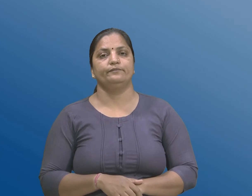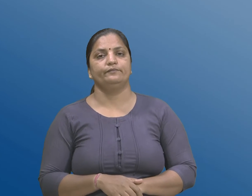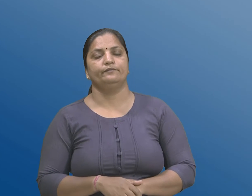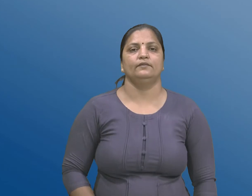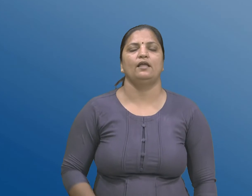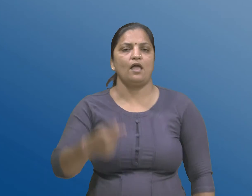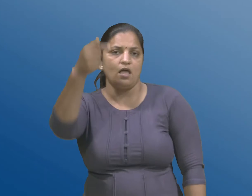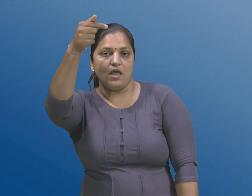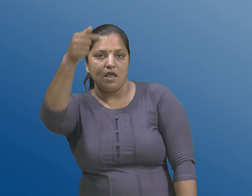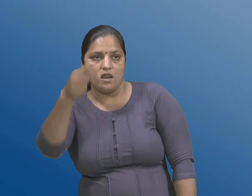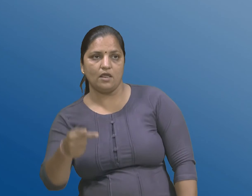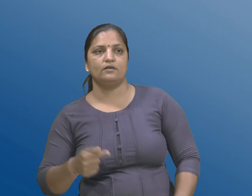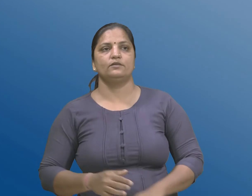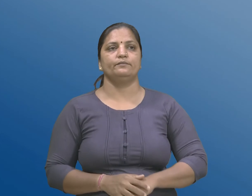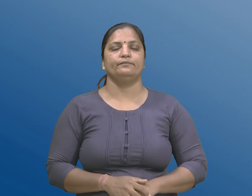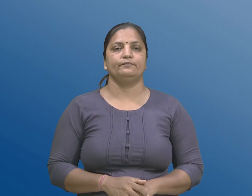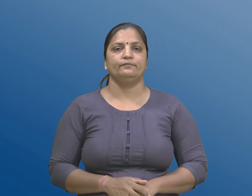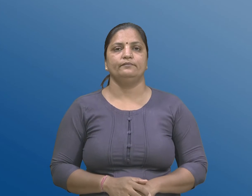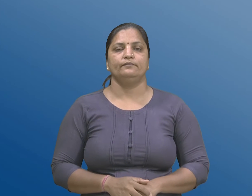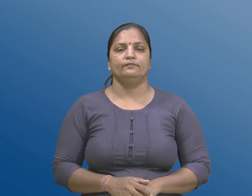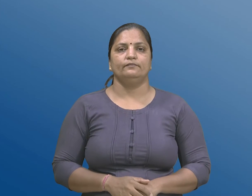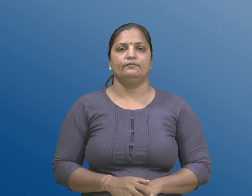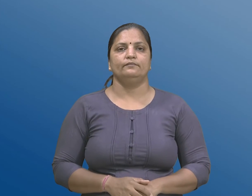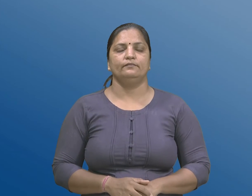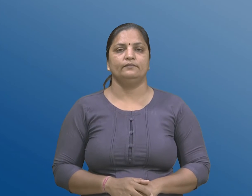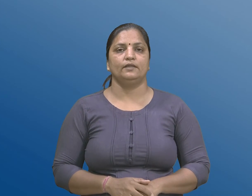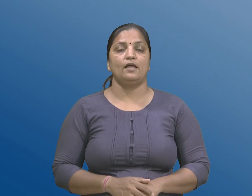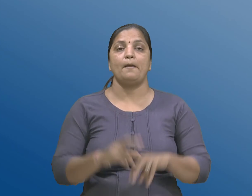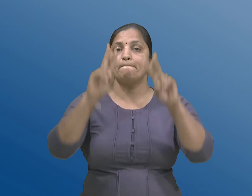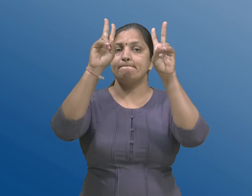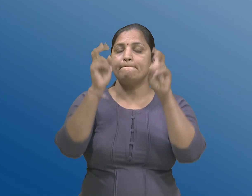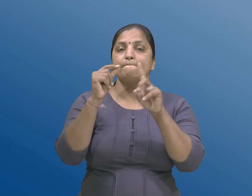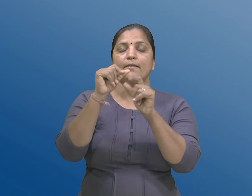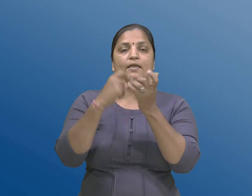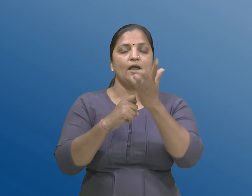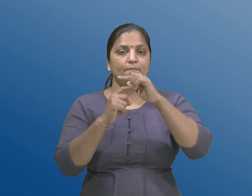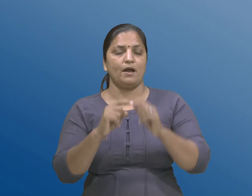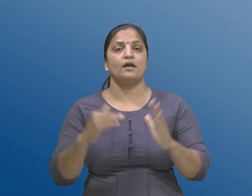अनुसूची, खंड बेनी कलम Z, C,